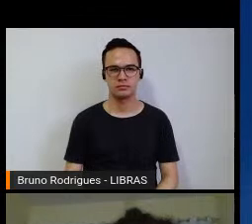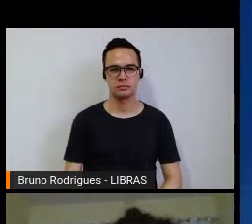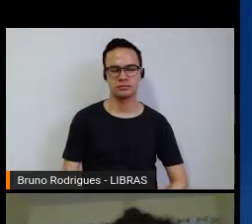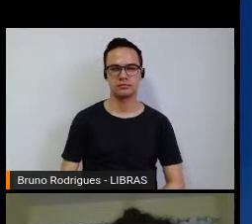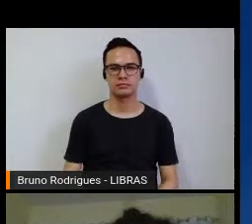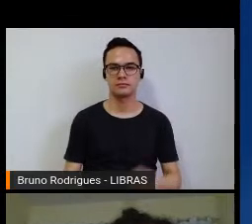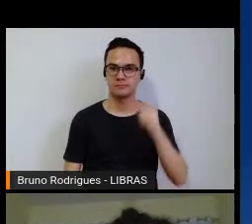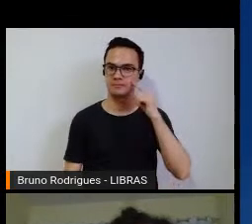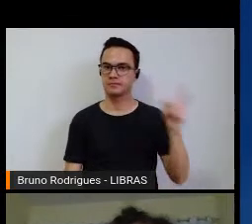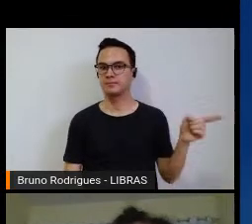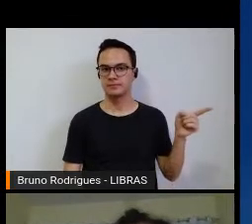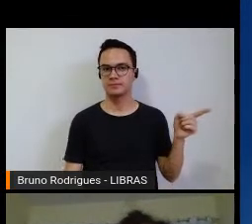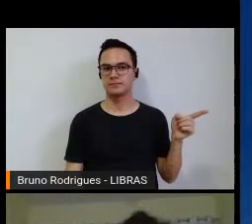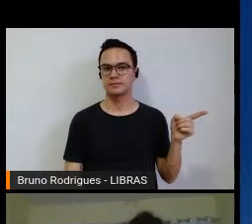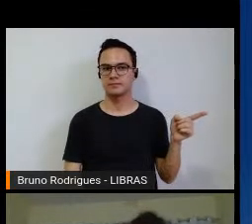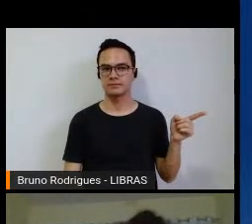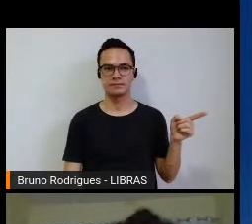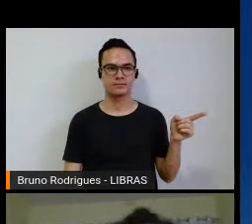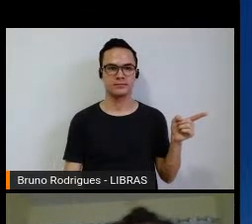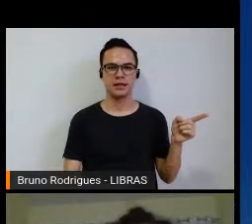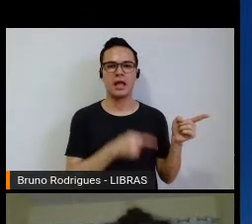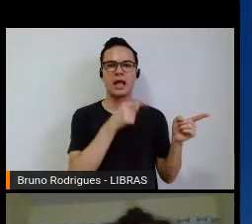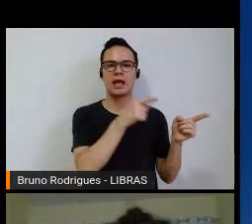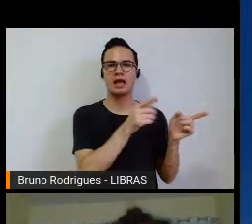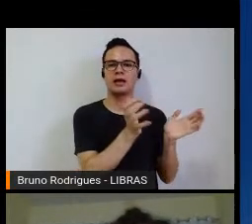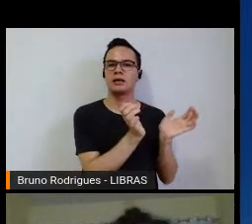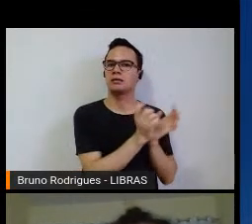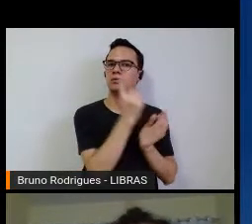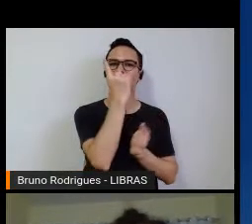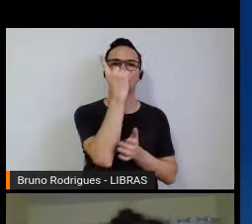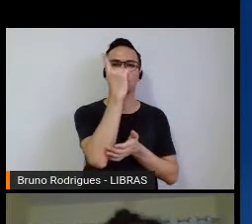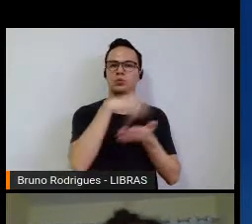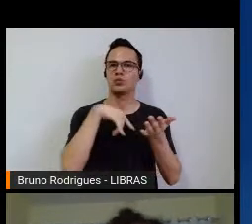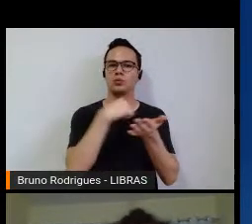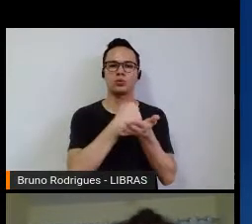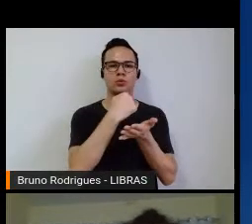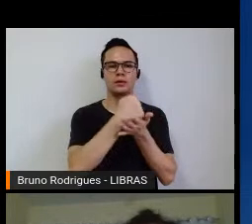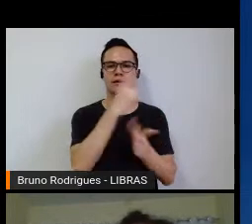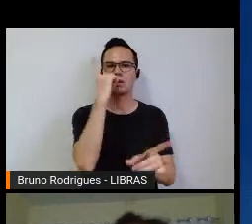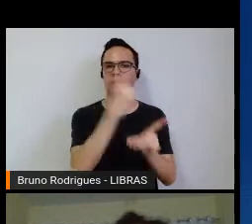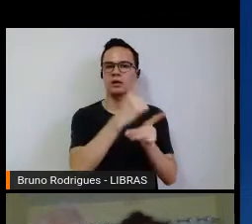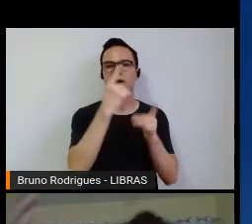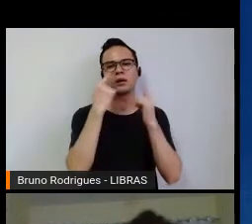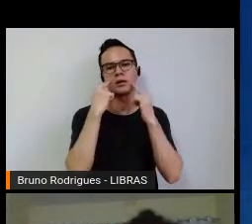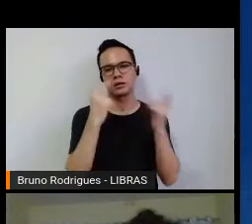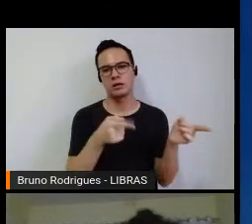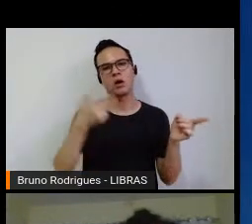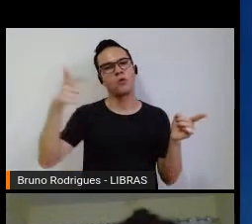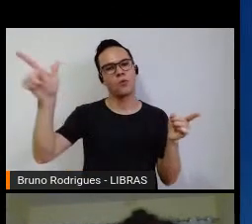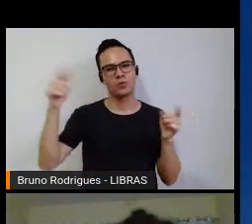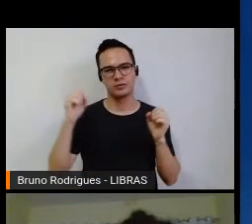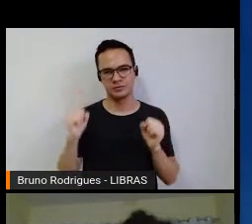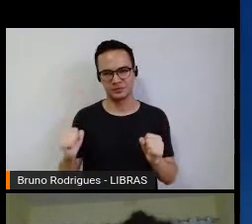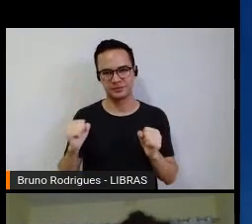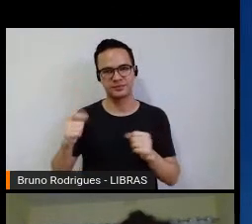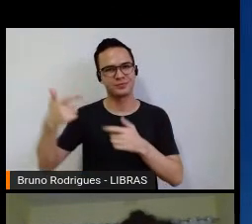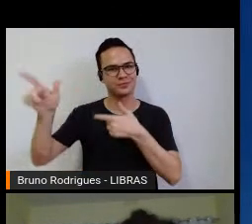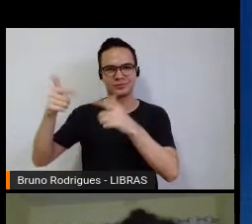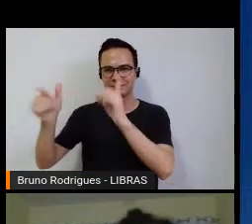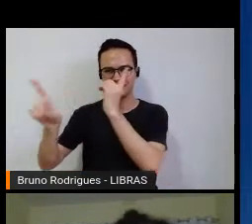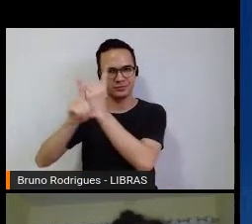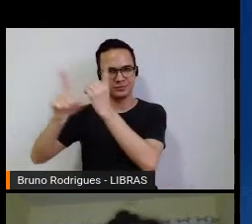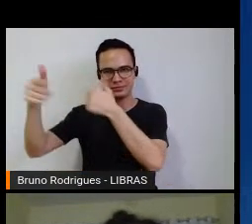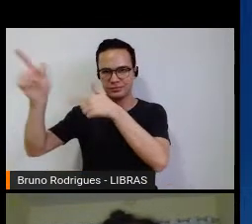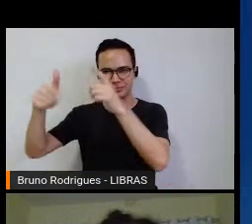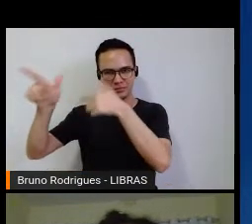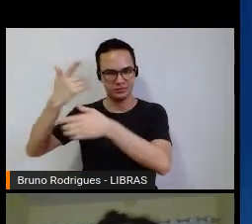esse time aqui, aliás, esse é o único documento, gente, que eu encontrei, claro que outras pessoas podem encontrar depois com